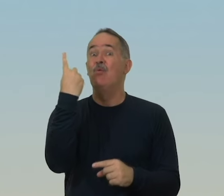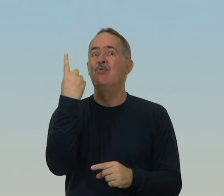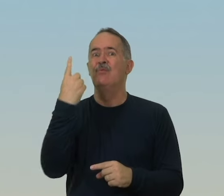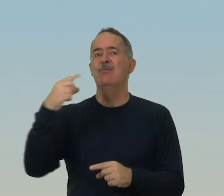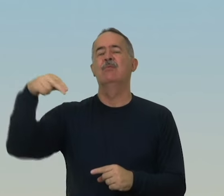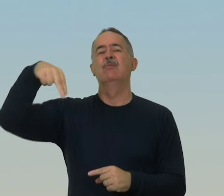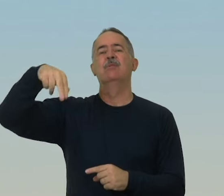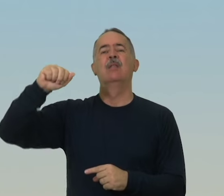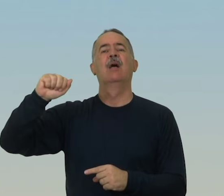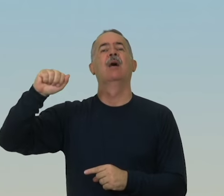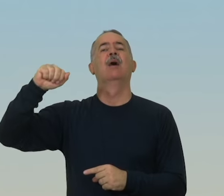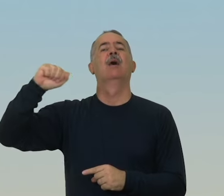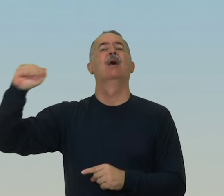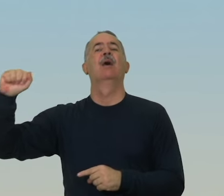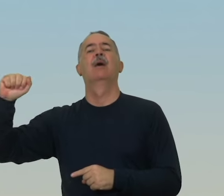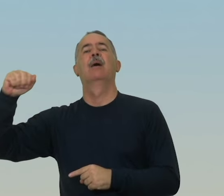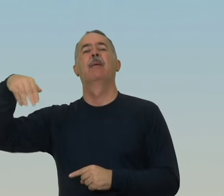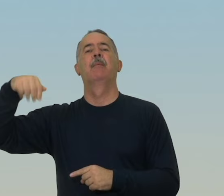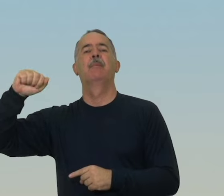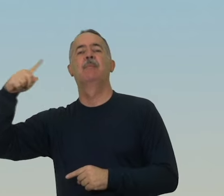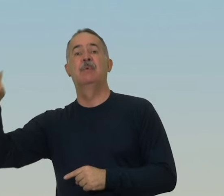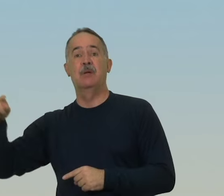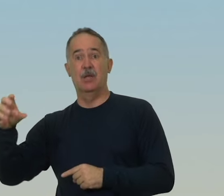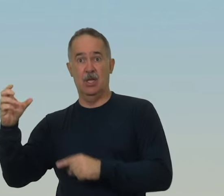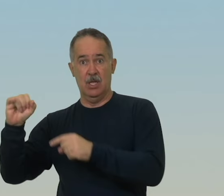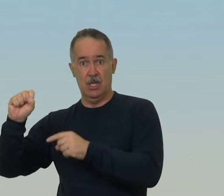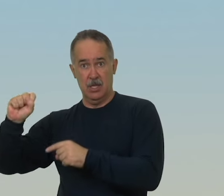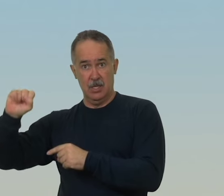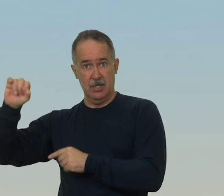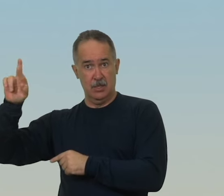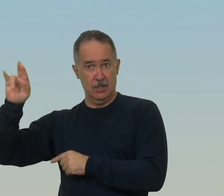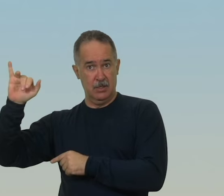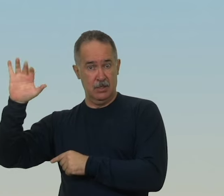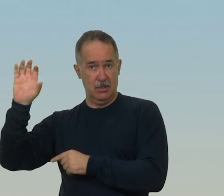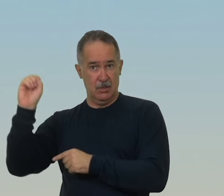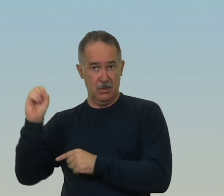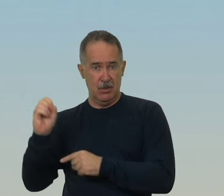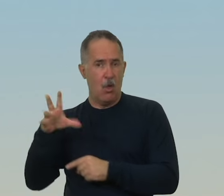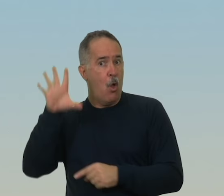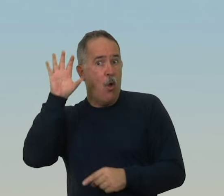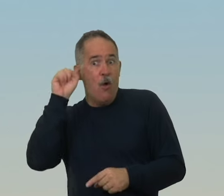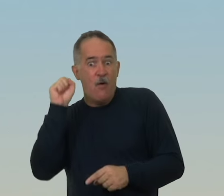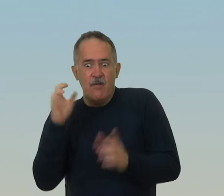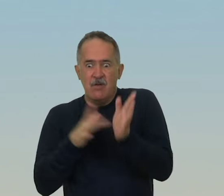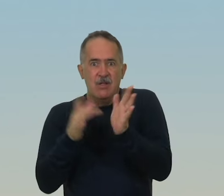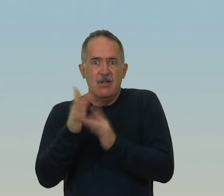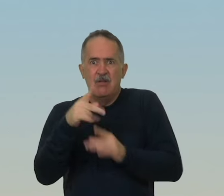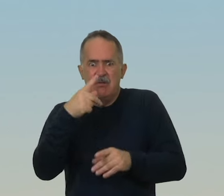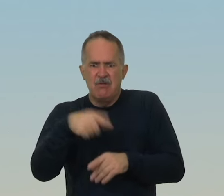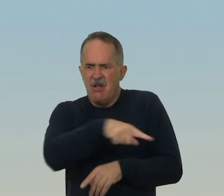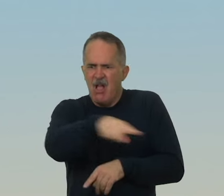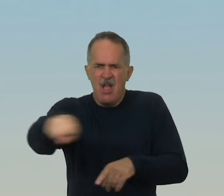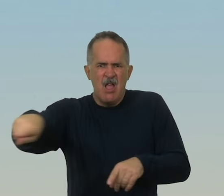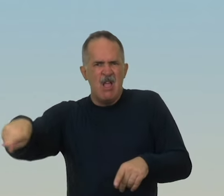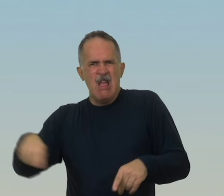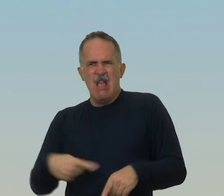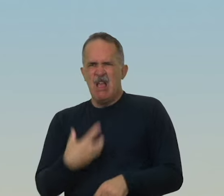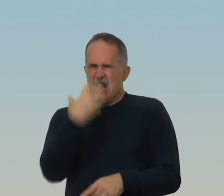Quando ouviram estas palavras de Jesus Todos na sinagoga ficaram furiosos